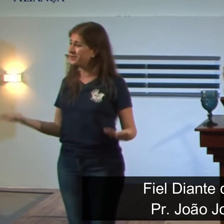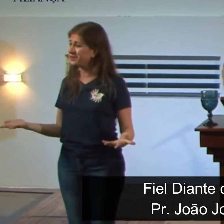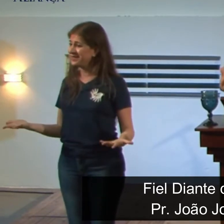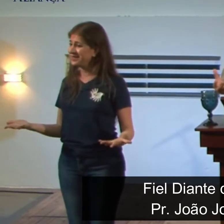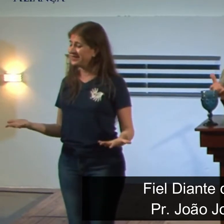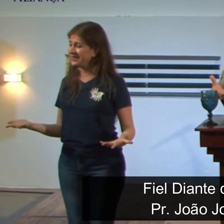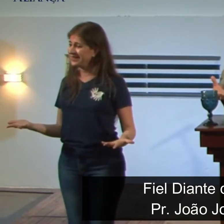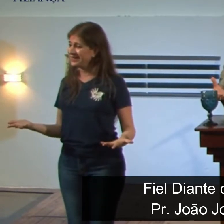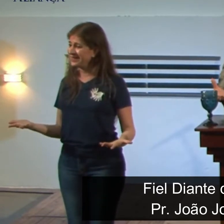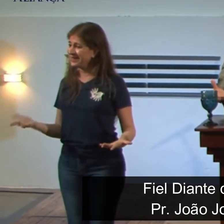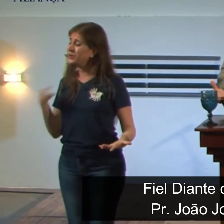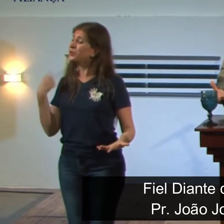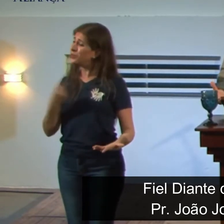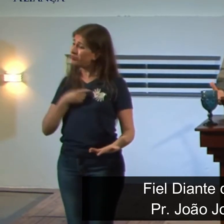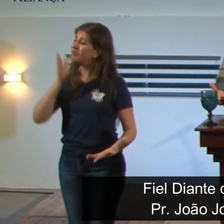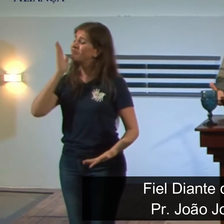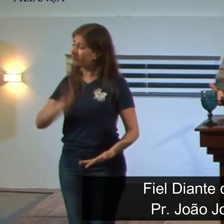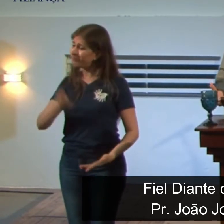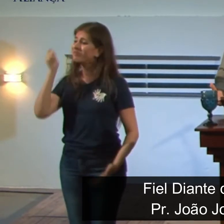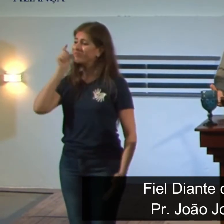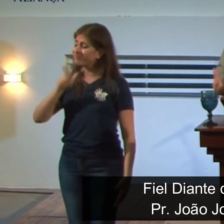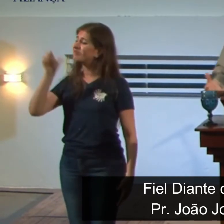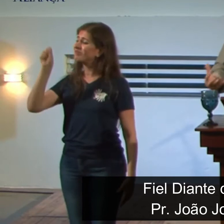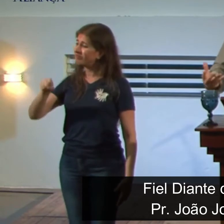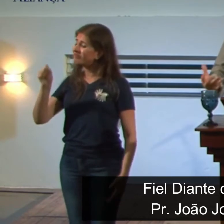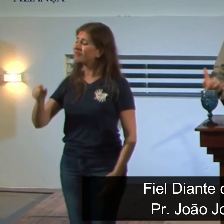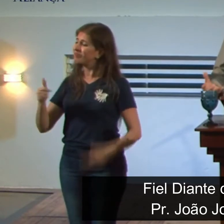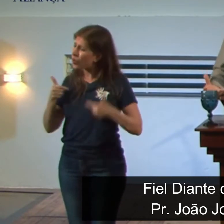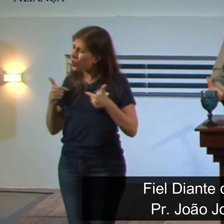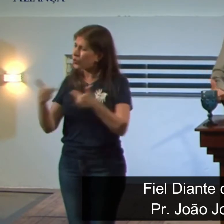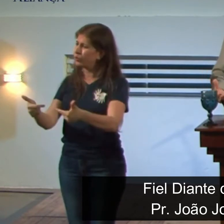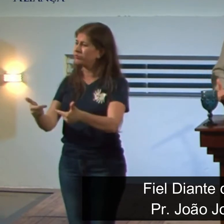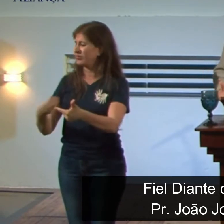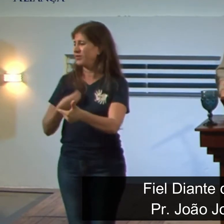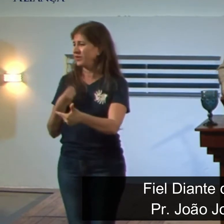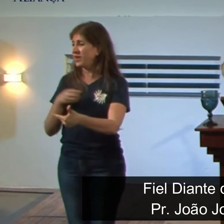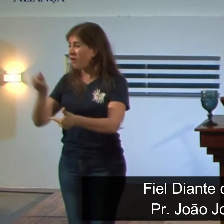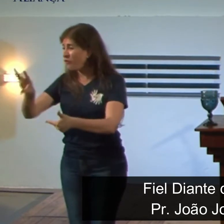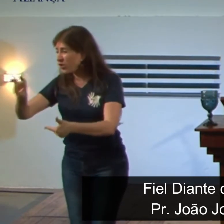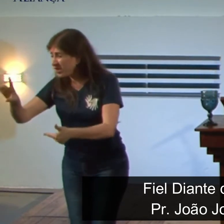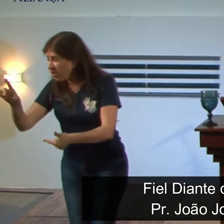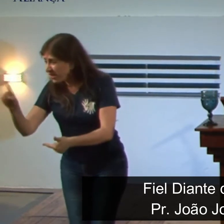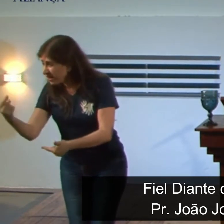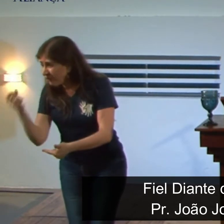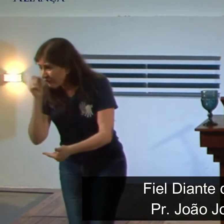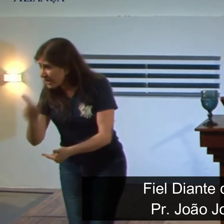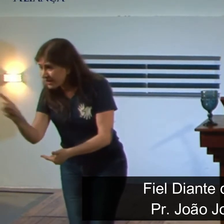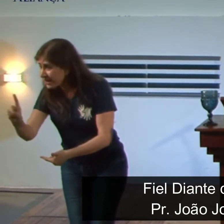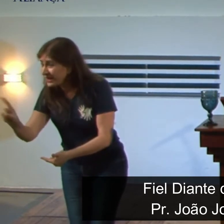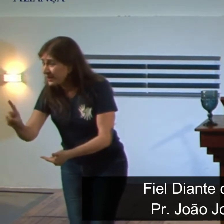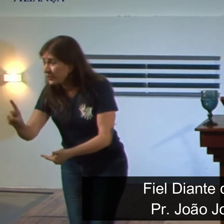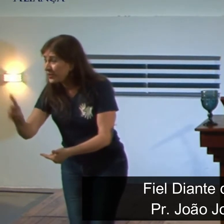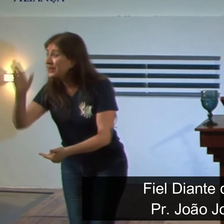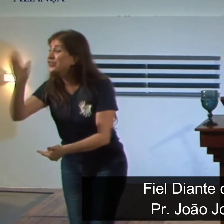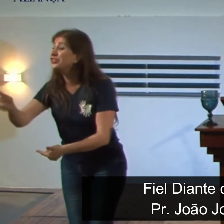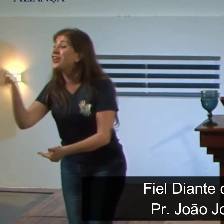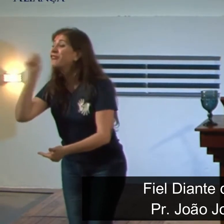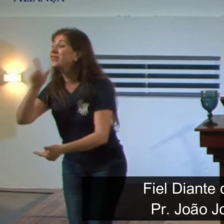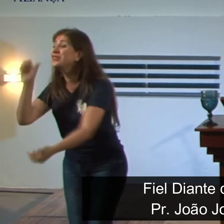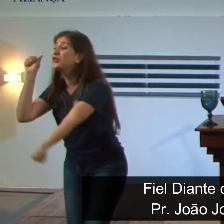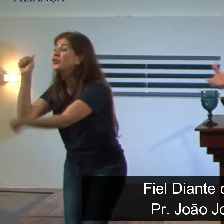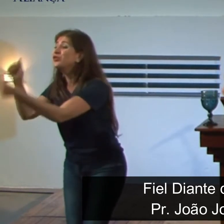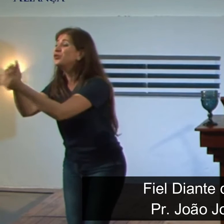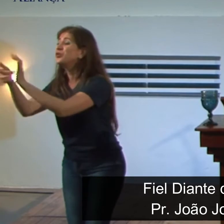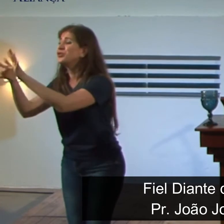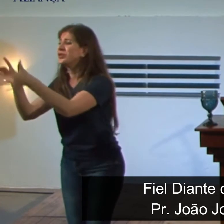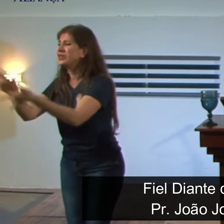nós já vencemos essa batalha, você não vai vencer, entenda isso, você já venceu em Cristo, por